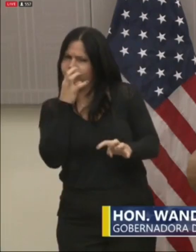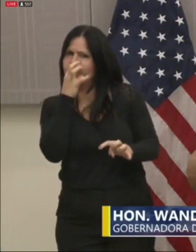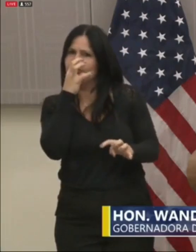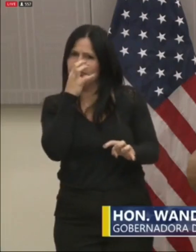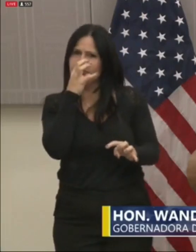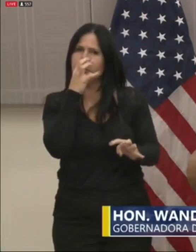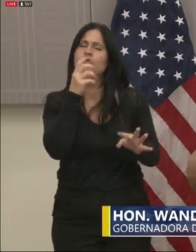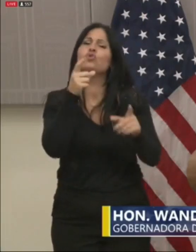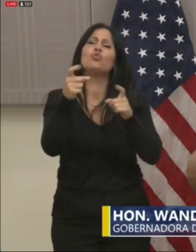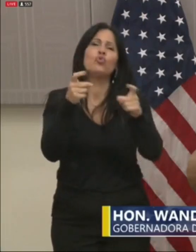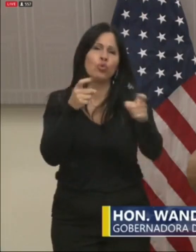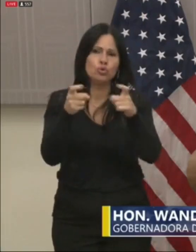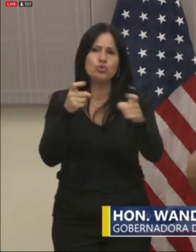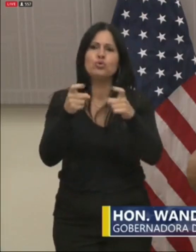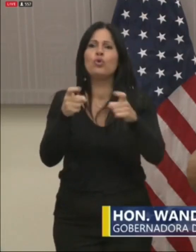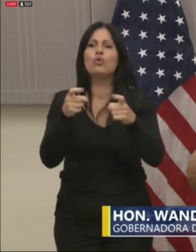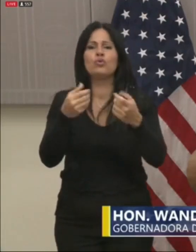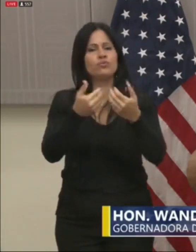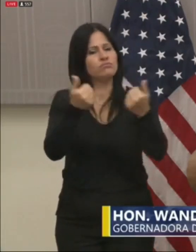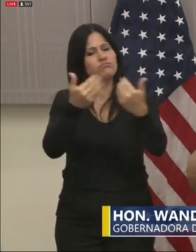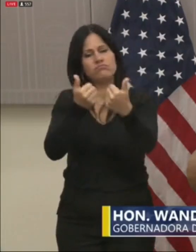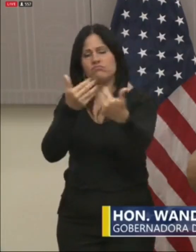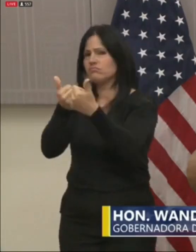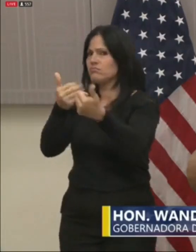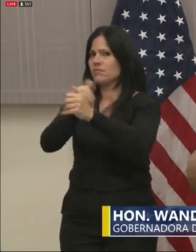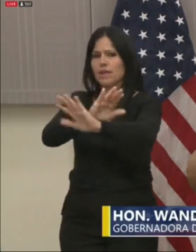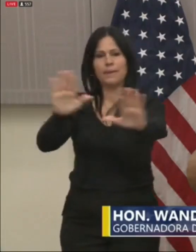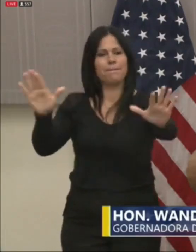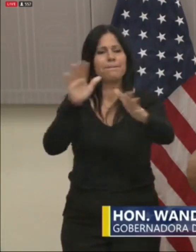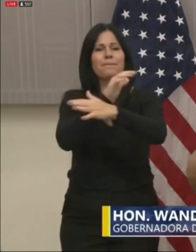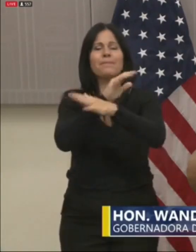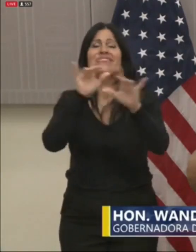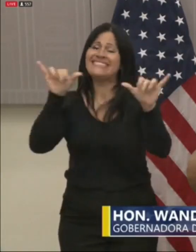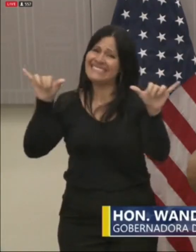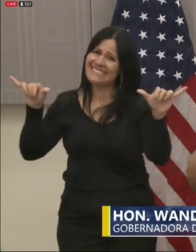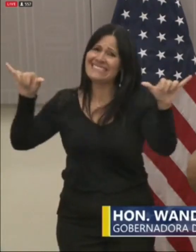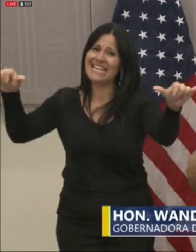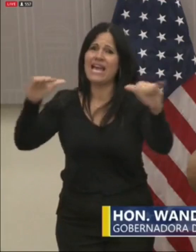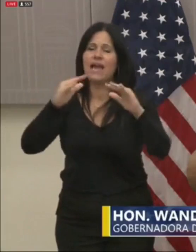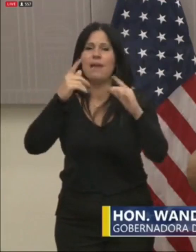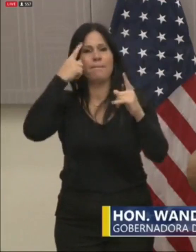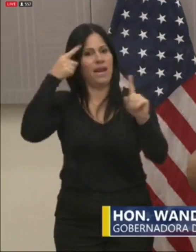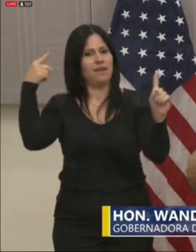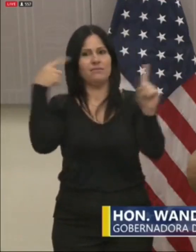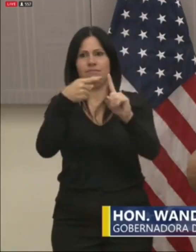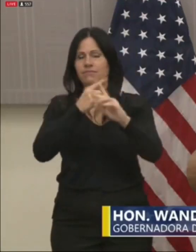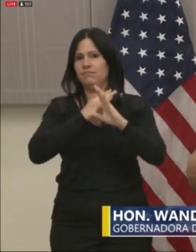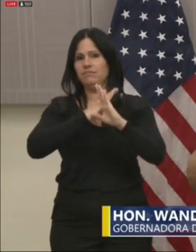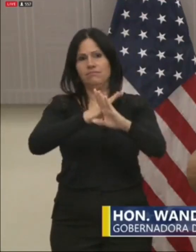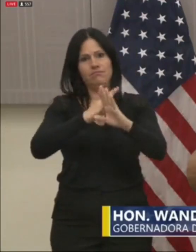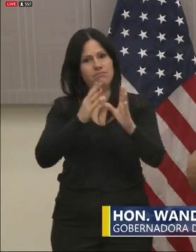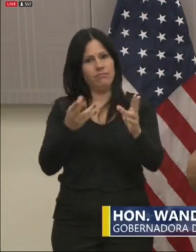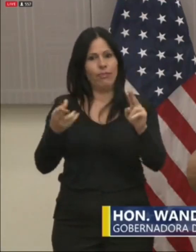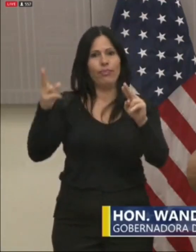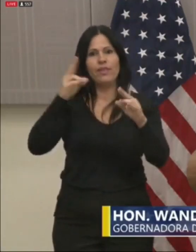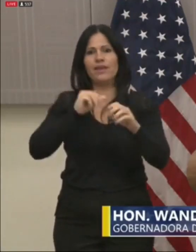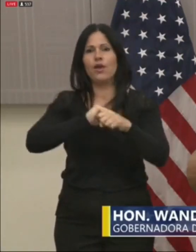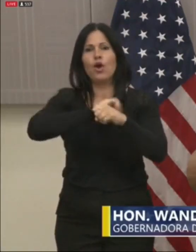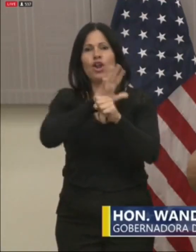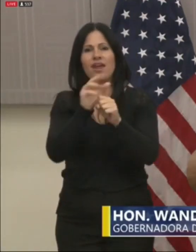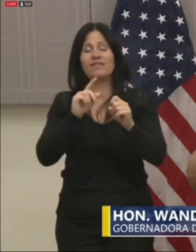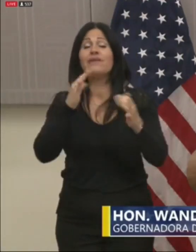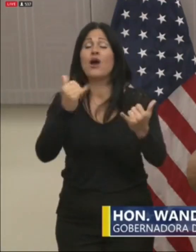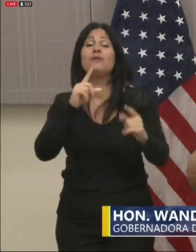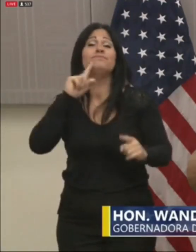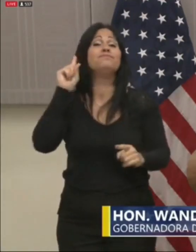social para evitar la propagación de este virus. Se ordena, mediante orden ejecutiva, el cierre parcial de